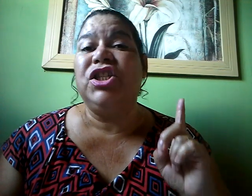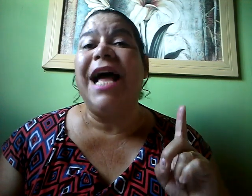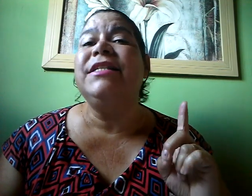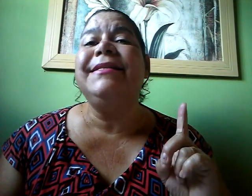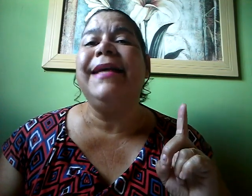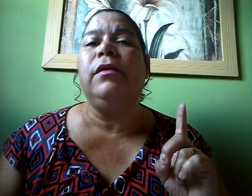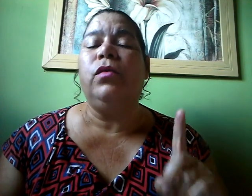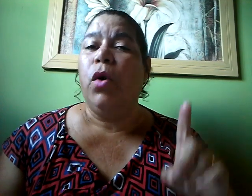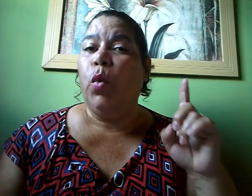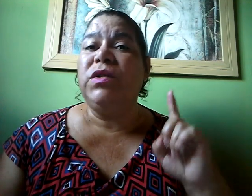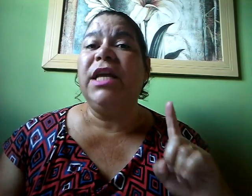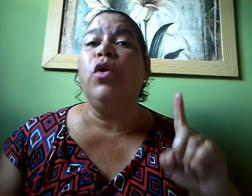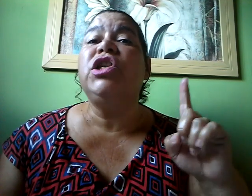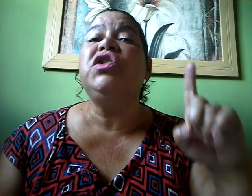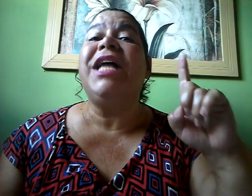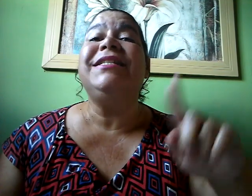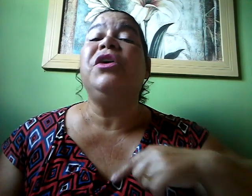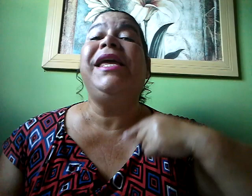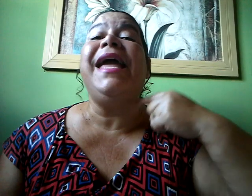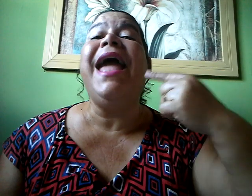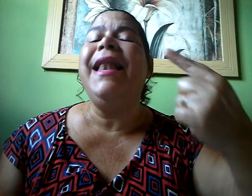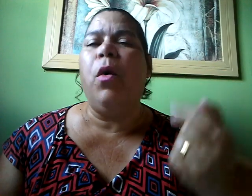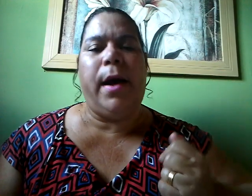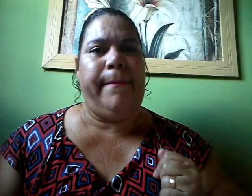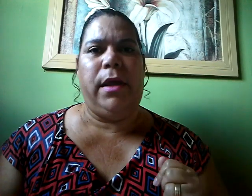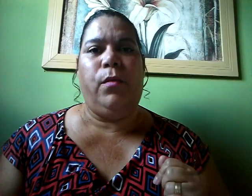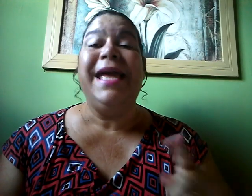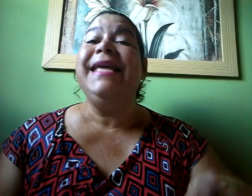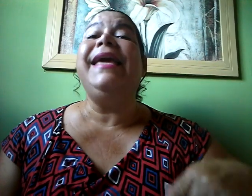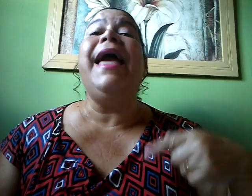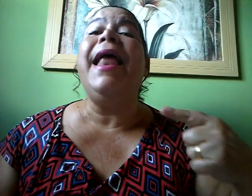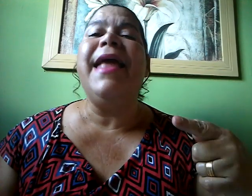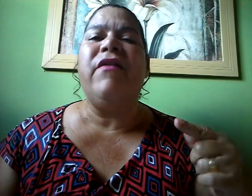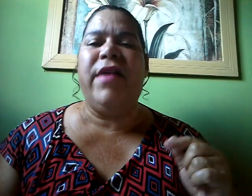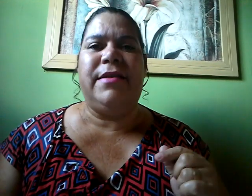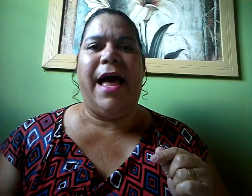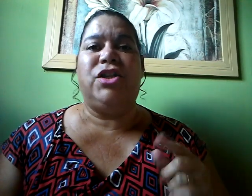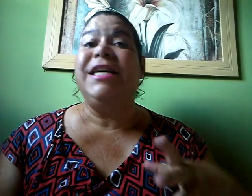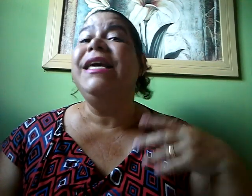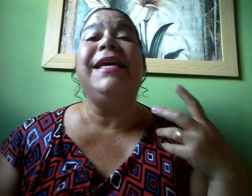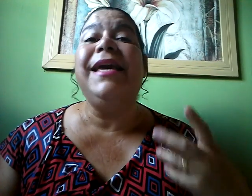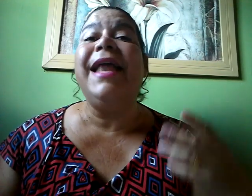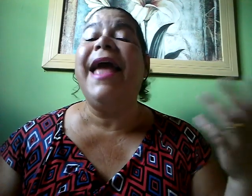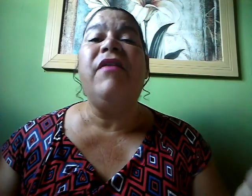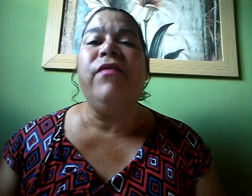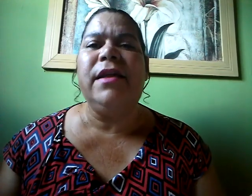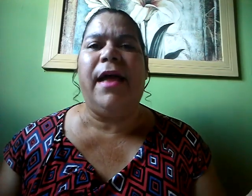está dizendo O Senhor Jesus está dizendo que Ele é o caminho Que Ele é a verdade E que Ele é a vida